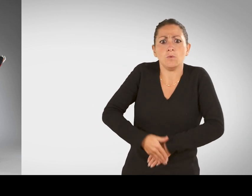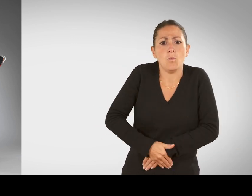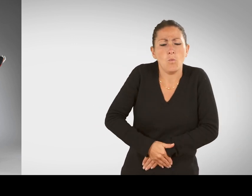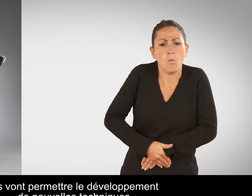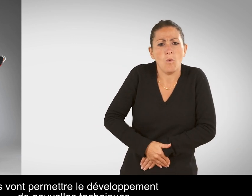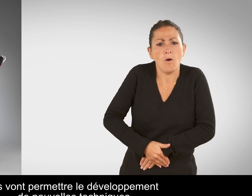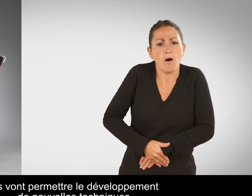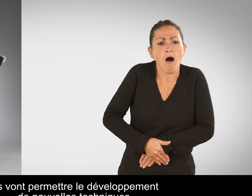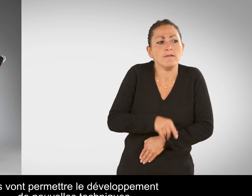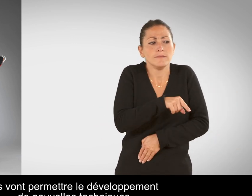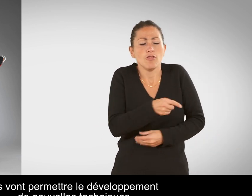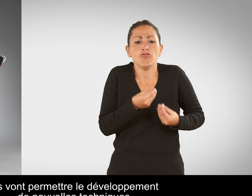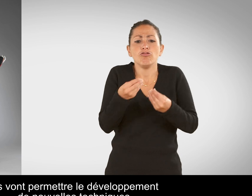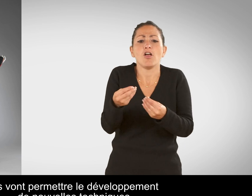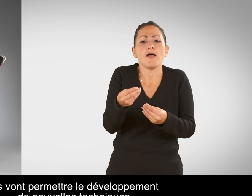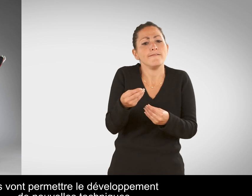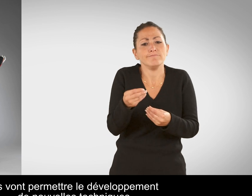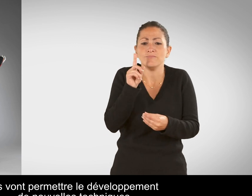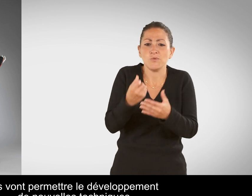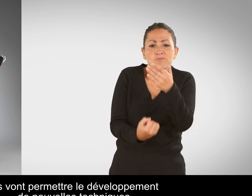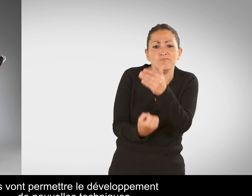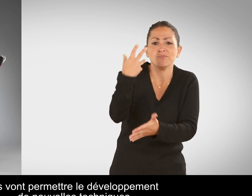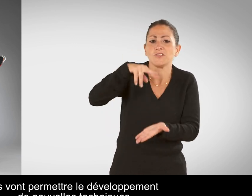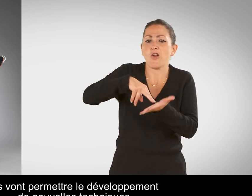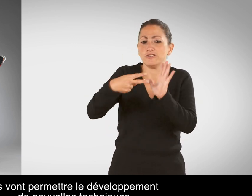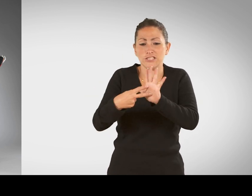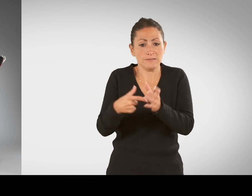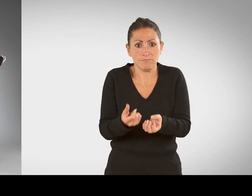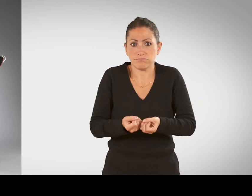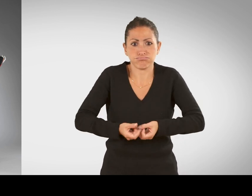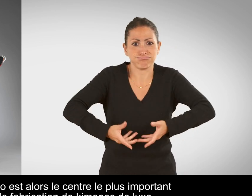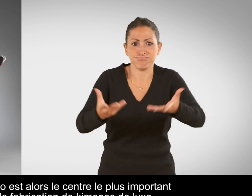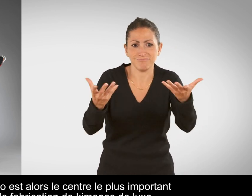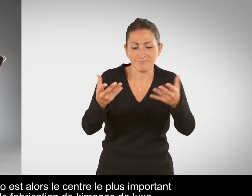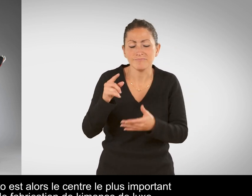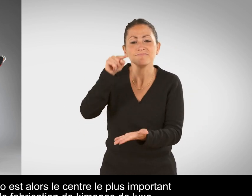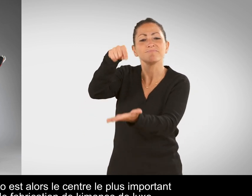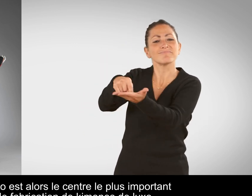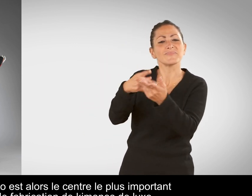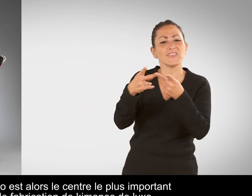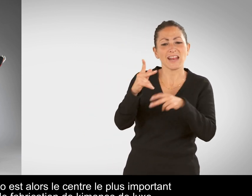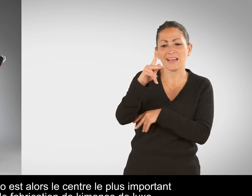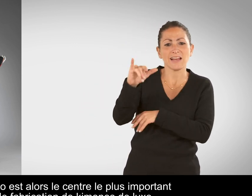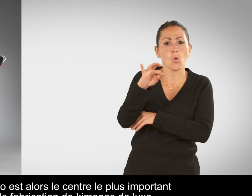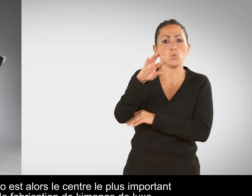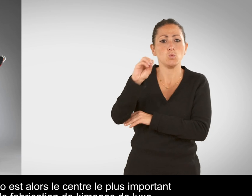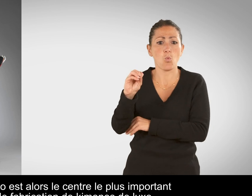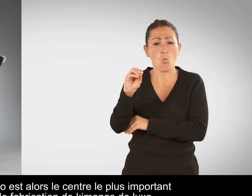Ils vont permettre le développement de nouvelles techniques Kyoto est alors le centre le plus important de